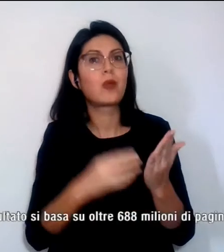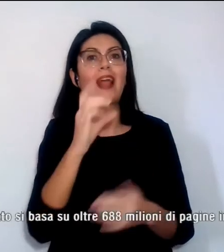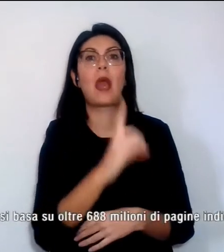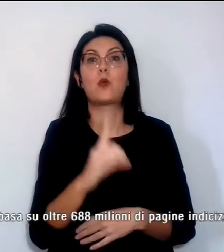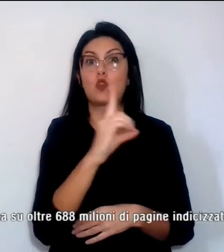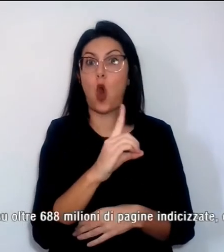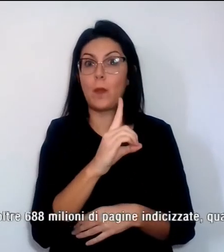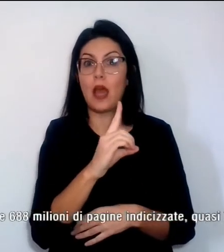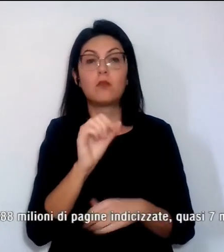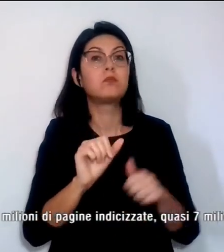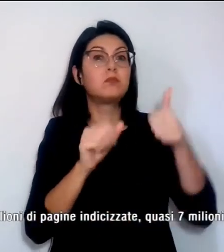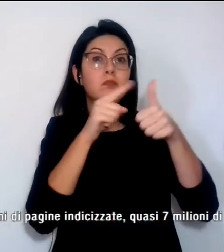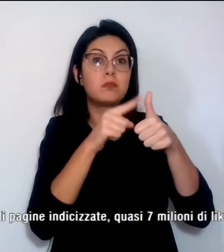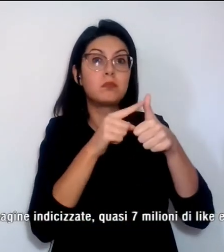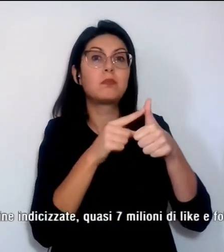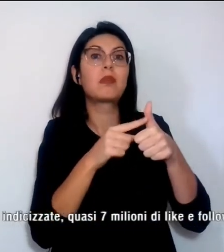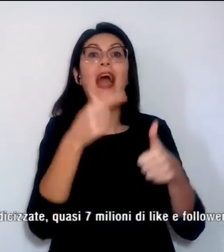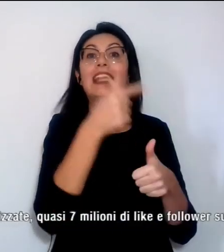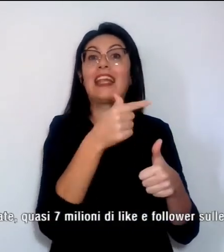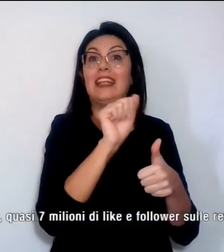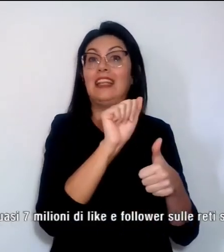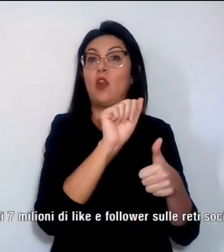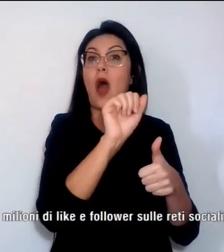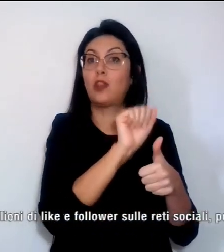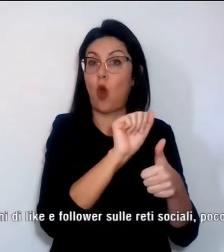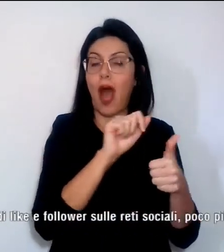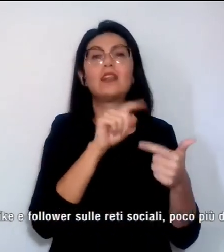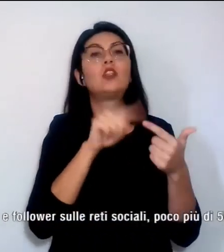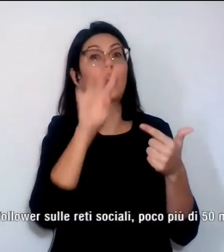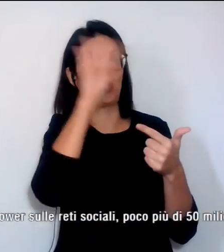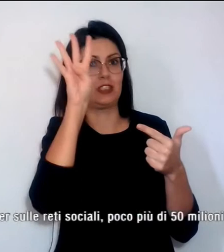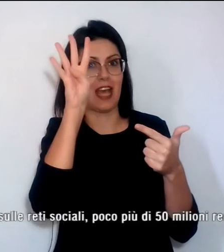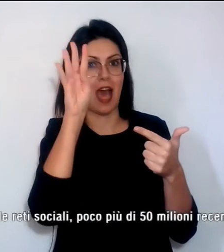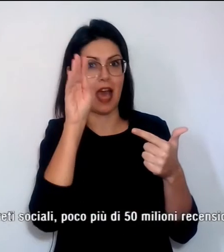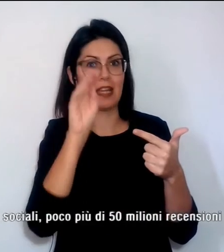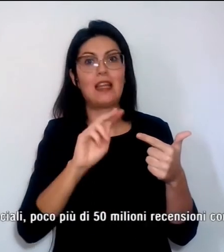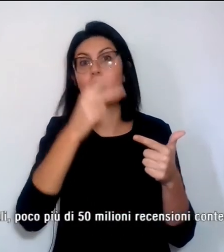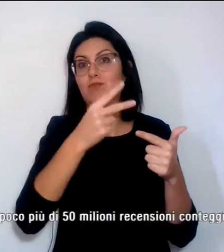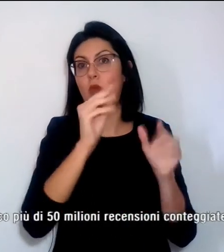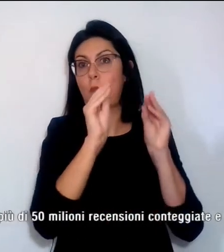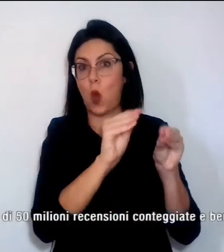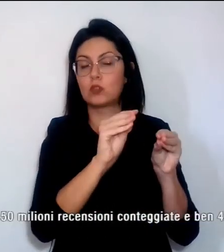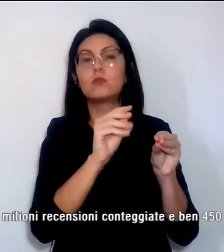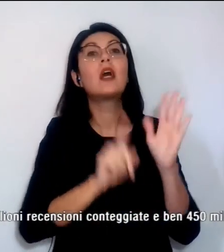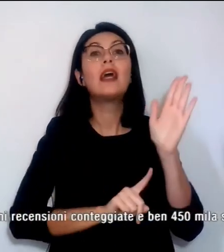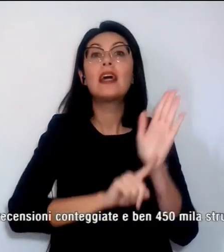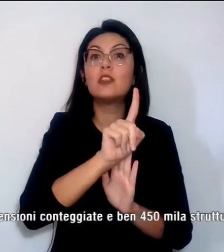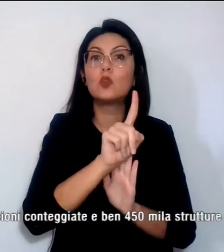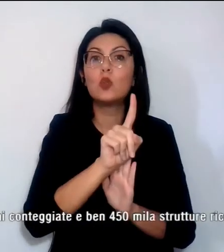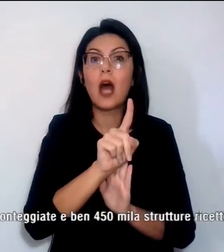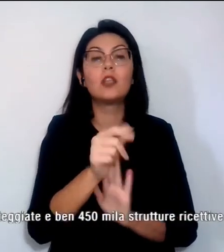troviamo Trentino Alto Adige e Toscana. Il risultato si basa su oltre 688